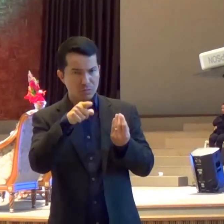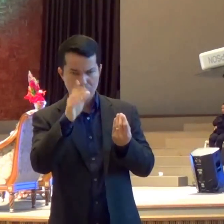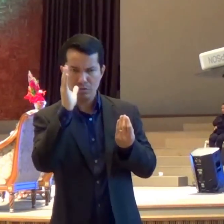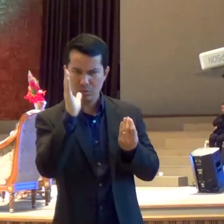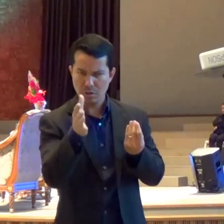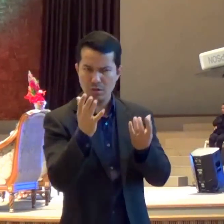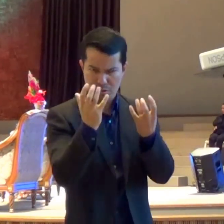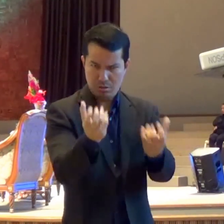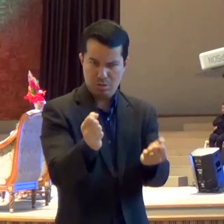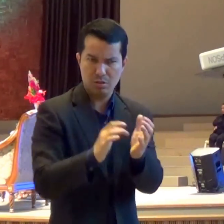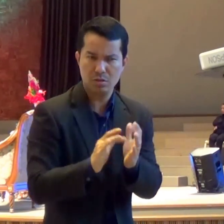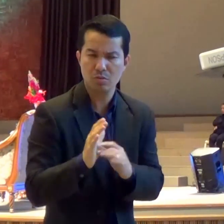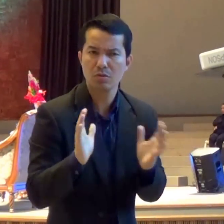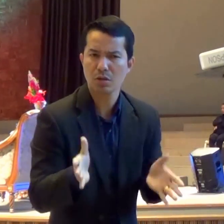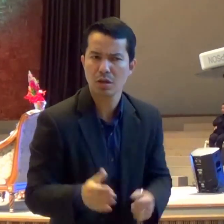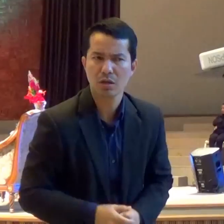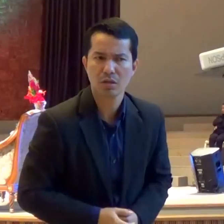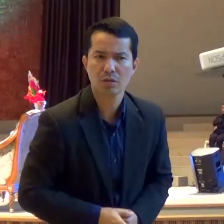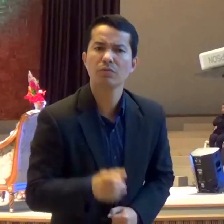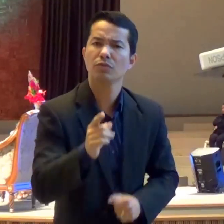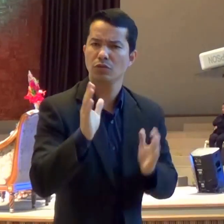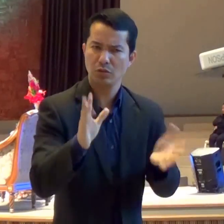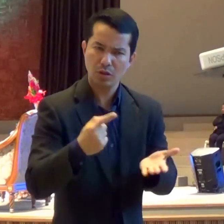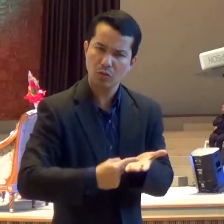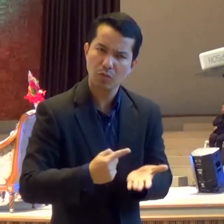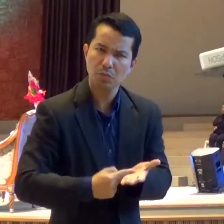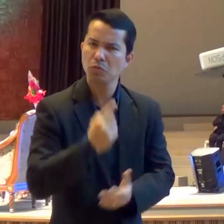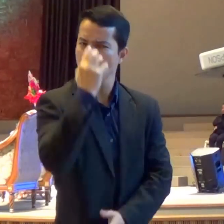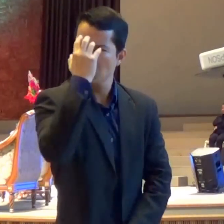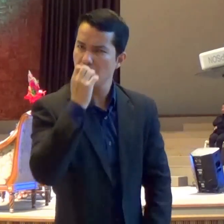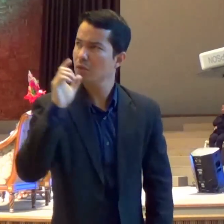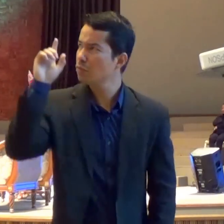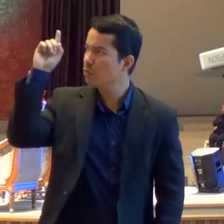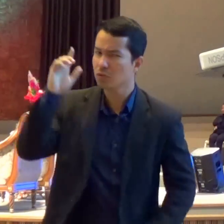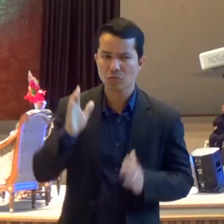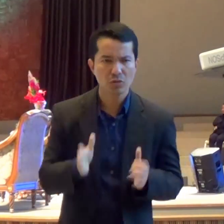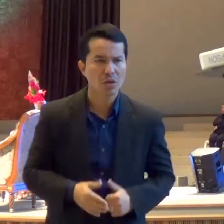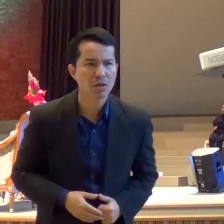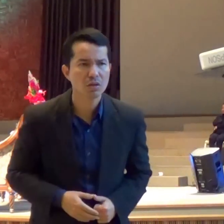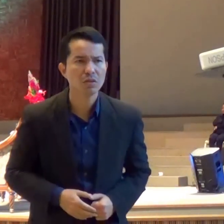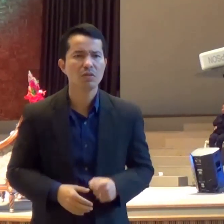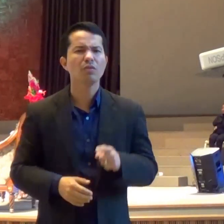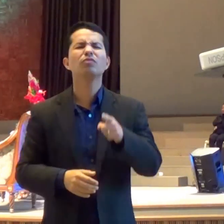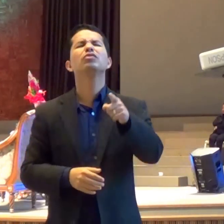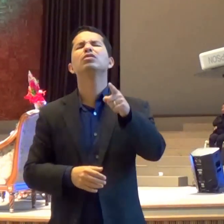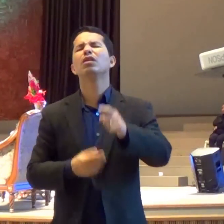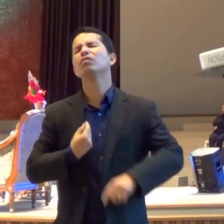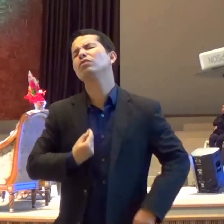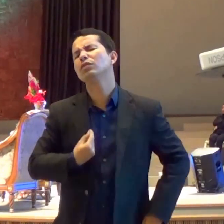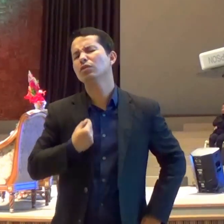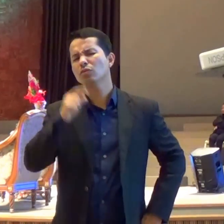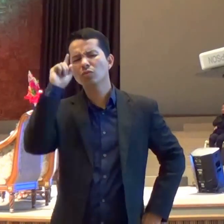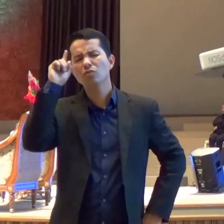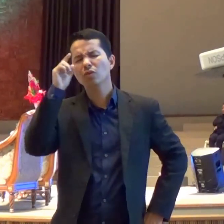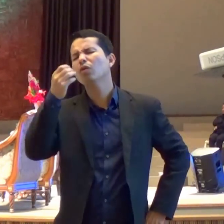e Salvador Você já assumiu O seu compromisso Com Ele Mas como você Está andando Na presença Dele